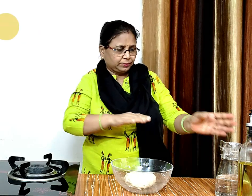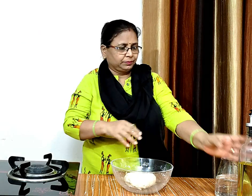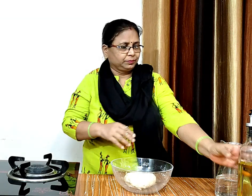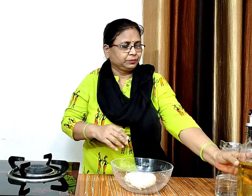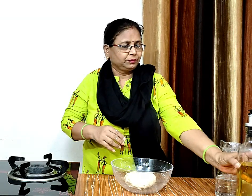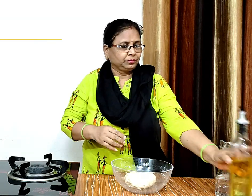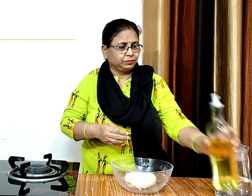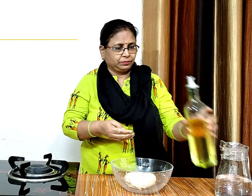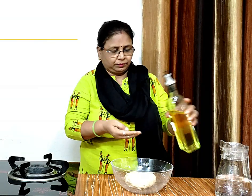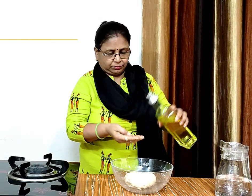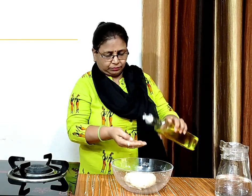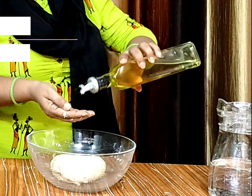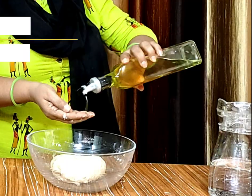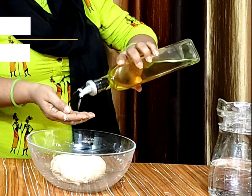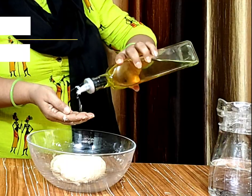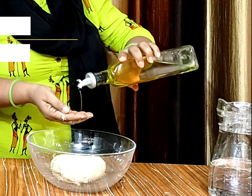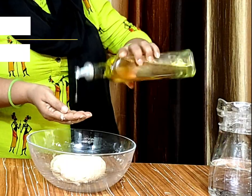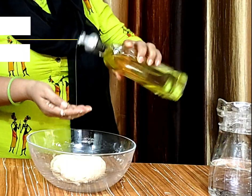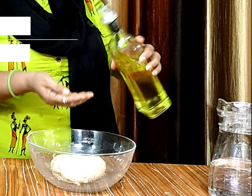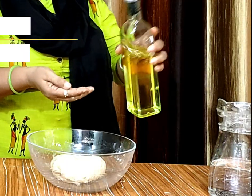अब इसे एक चमसोयल से कोट कर लेंगे